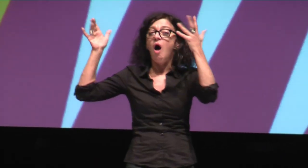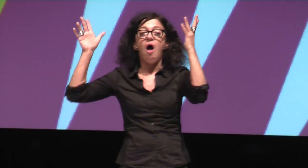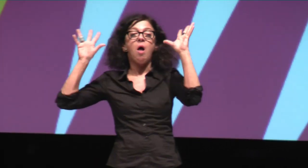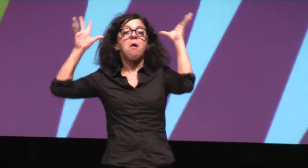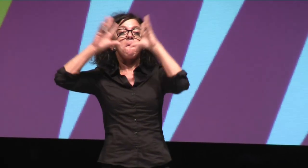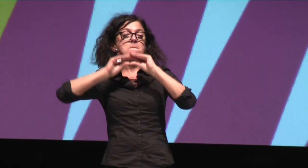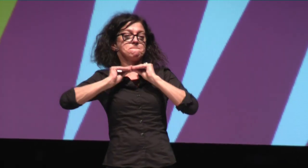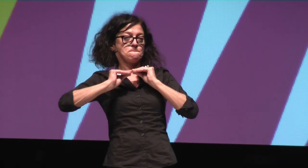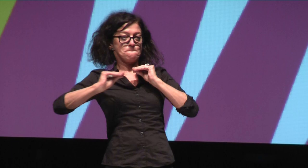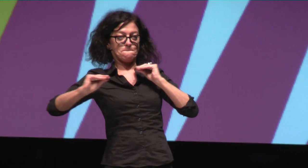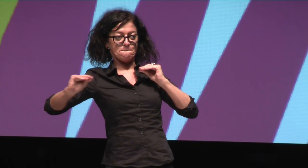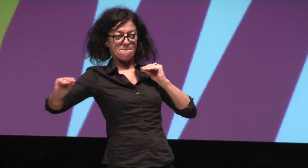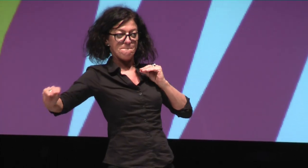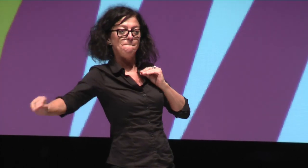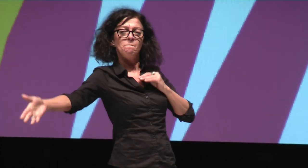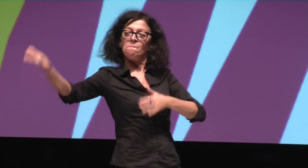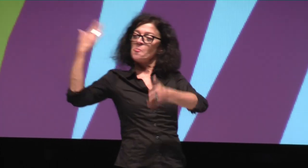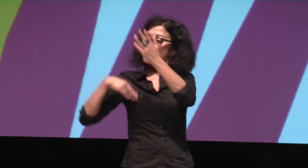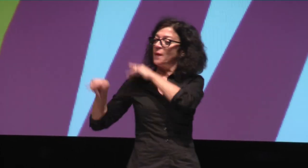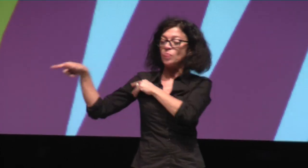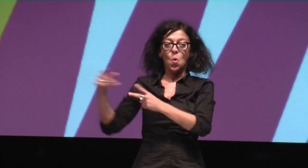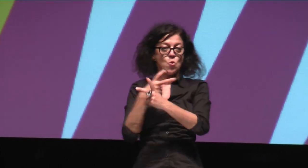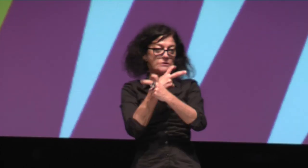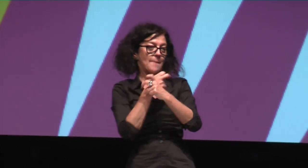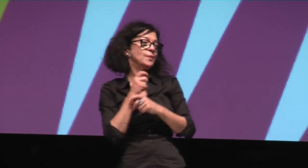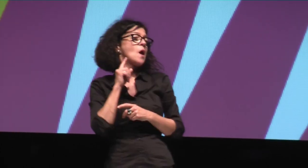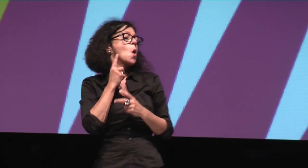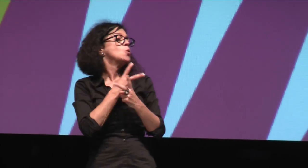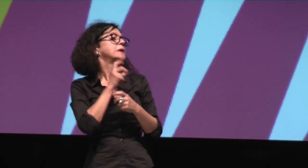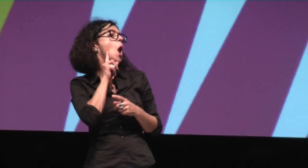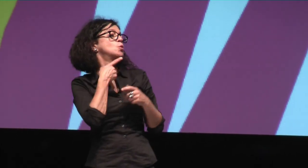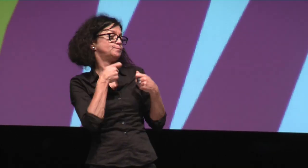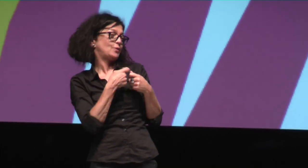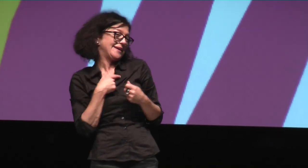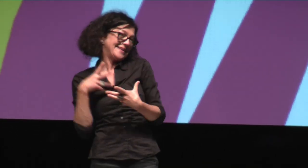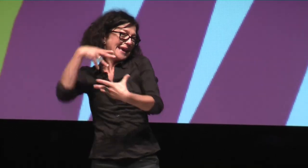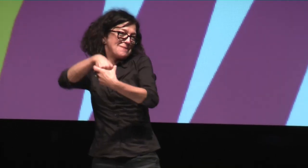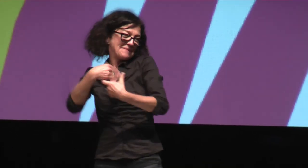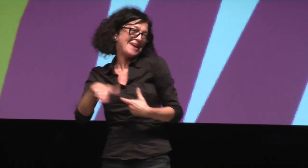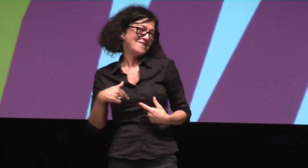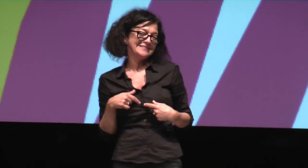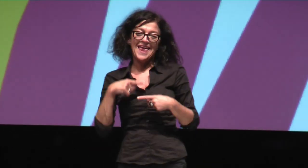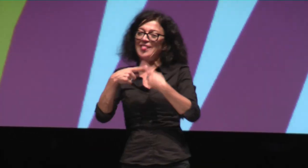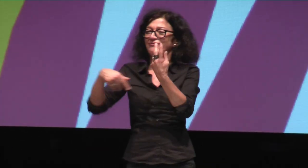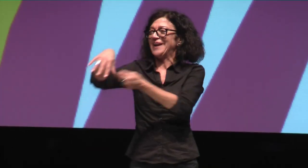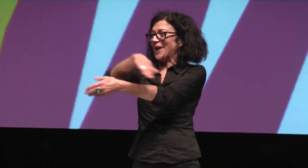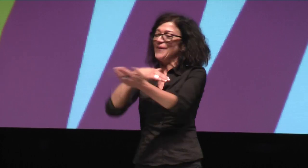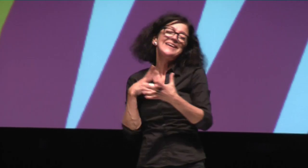Diskussion Blau. Da waren erstmal alle begeistert. Dann kam aber nichts. Der österreichische Gebärlosenbund, bei dem ich